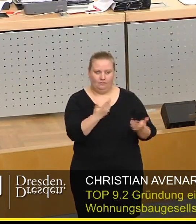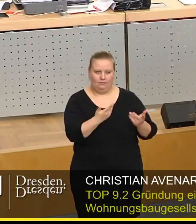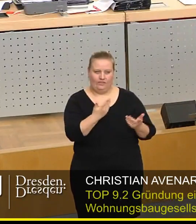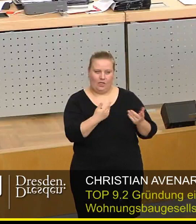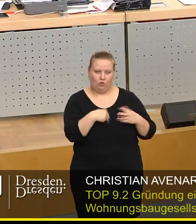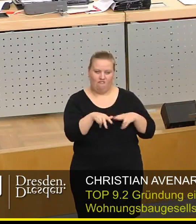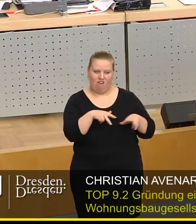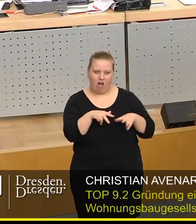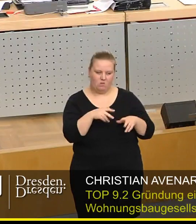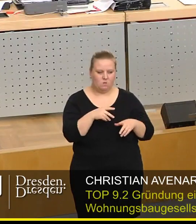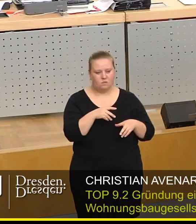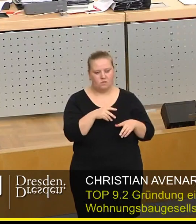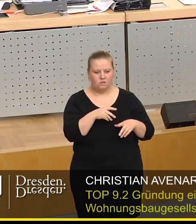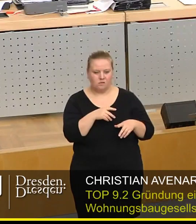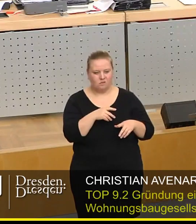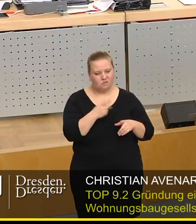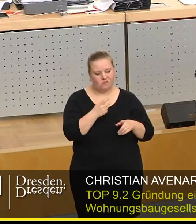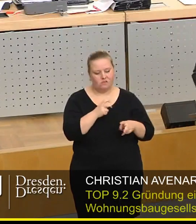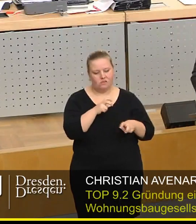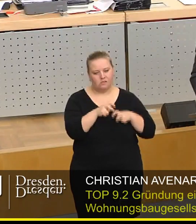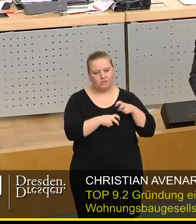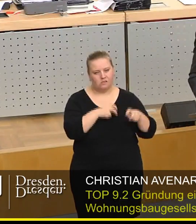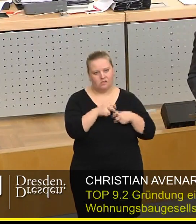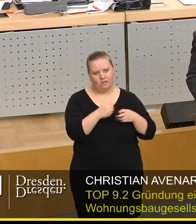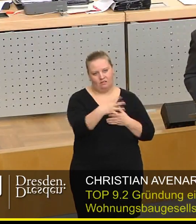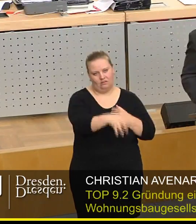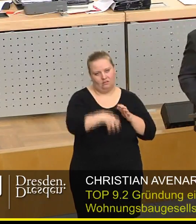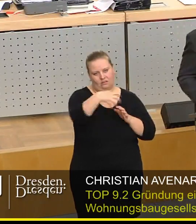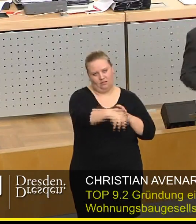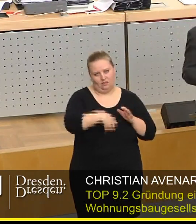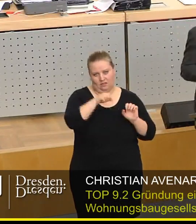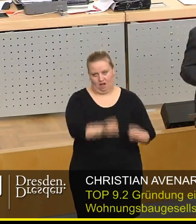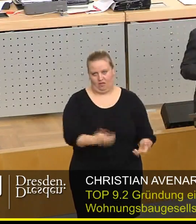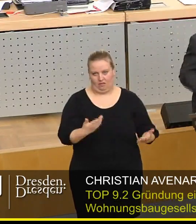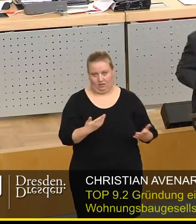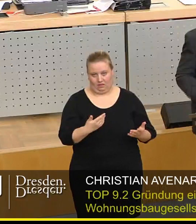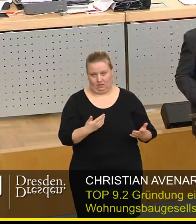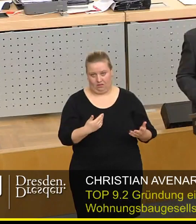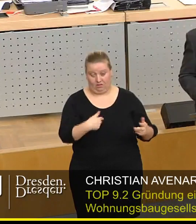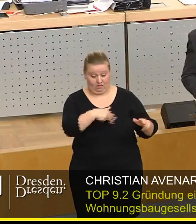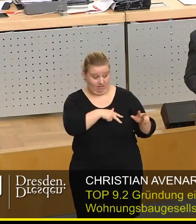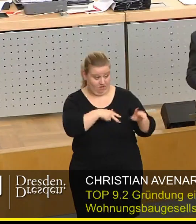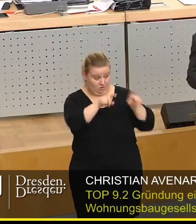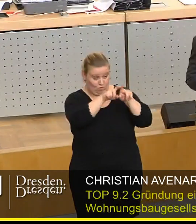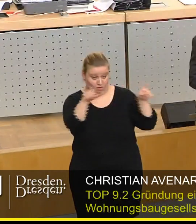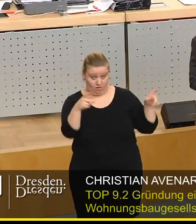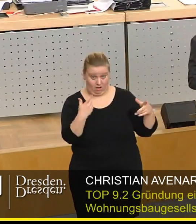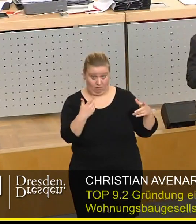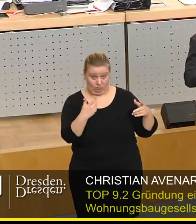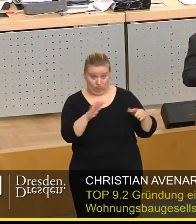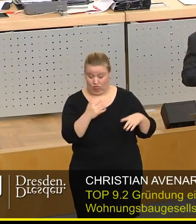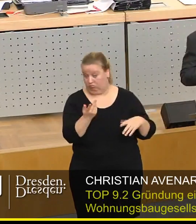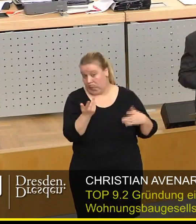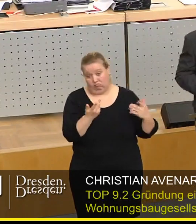auch in Verwaltung und Stadtrat – regelrecht ausgeblutet werden kann. Das heißt, dann hat man tatsächlich ein Unternehmen, was vielleicht schon